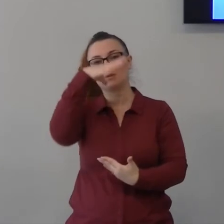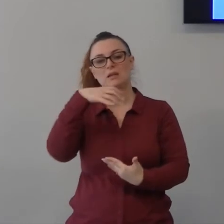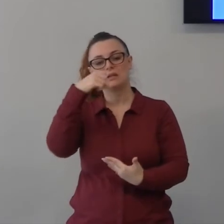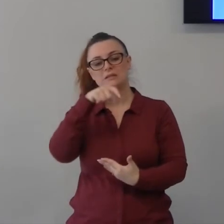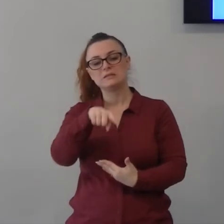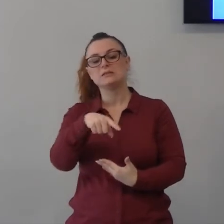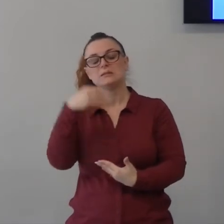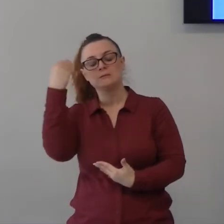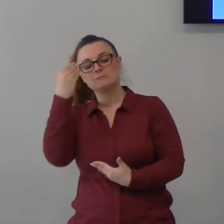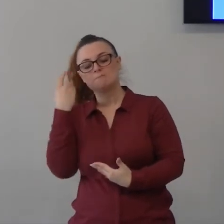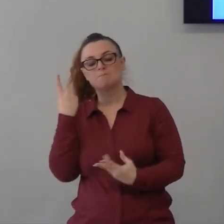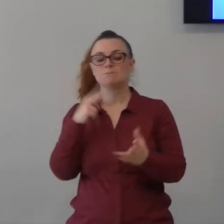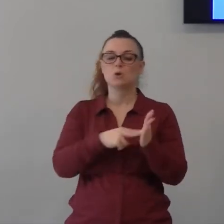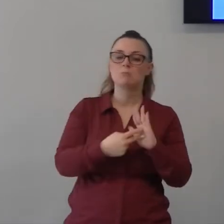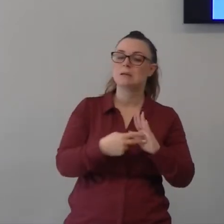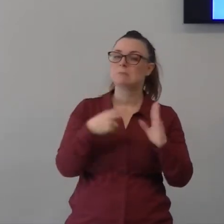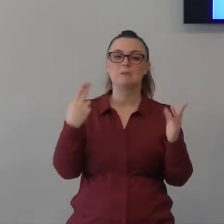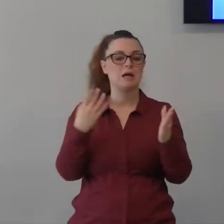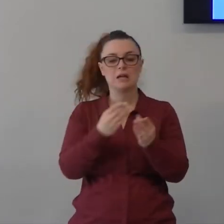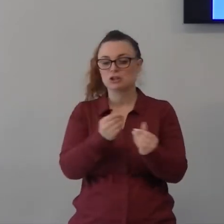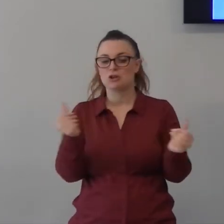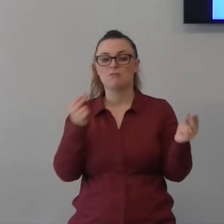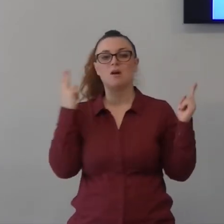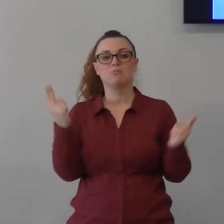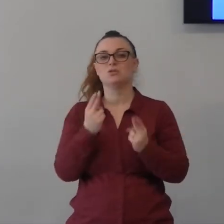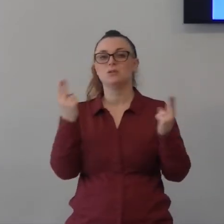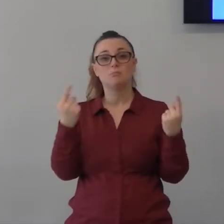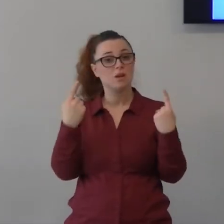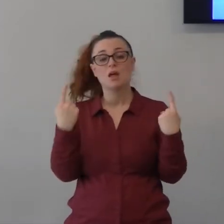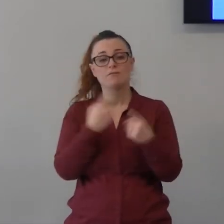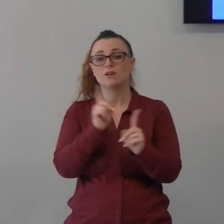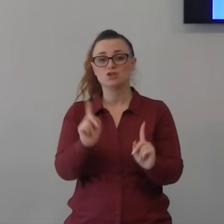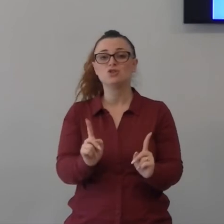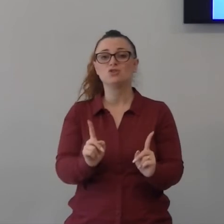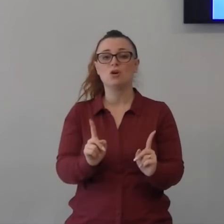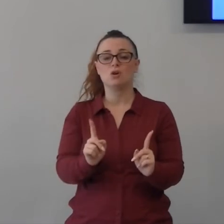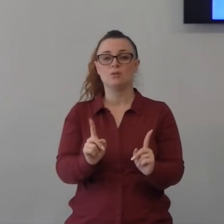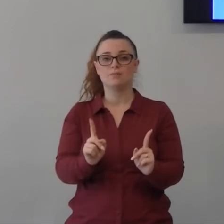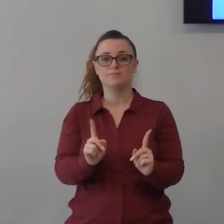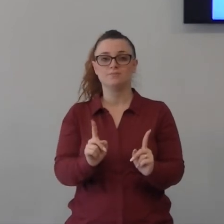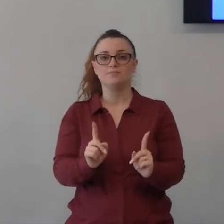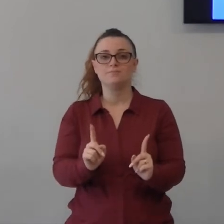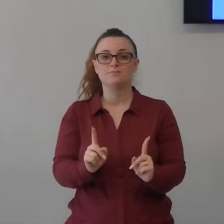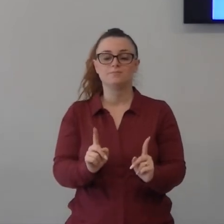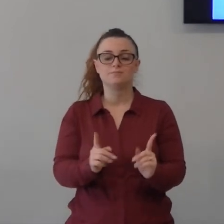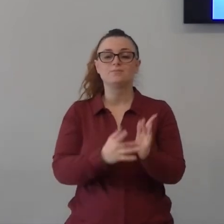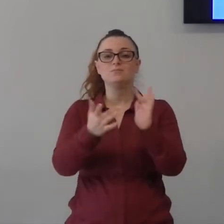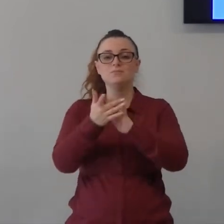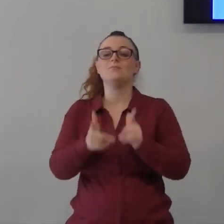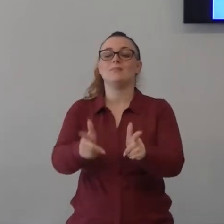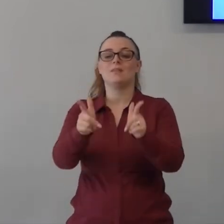e posso assicurarti che arriverà forse è già arrivata per te la fase del coraggio sono io